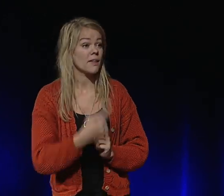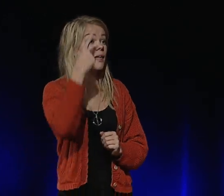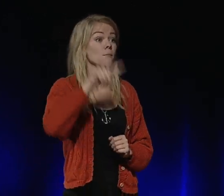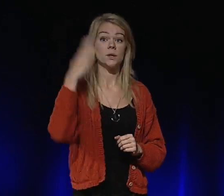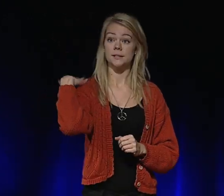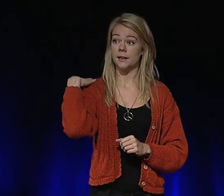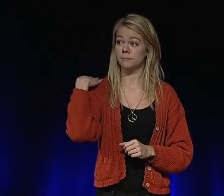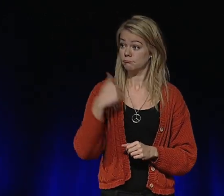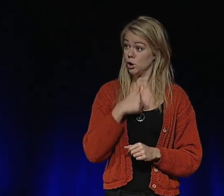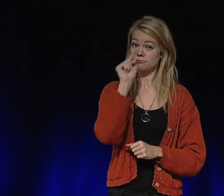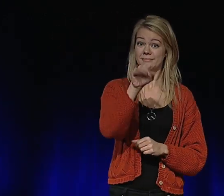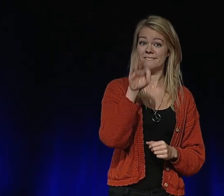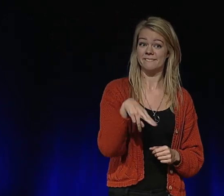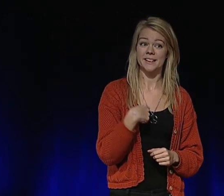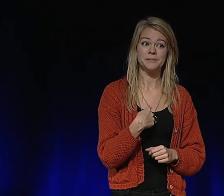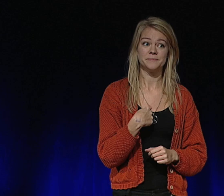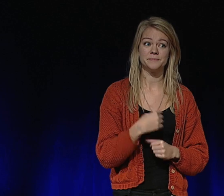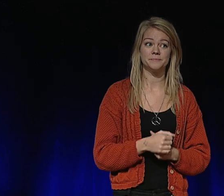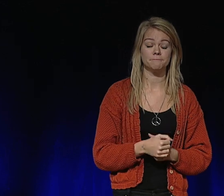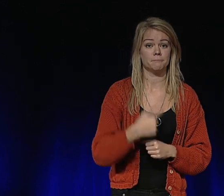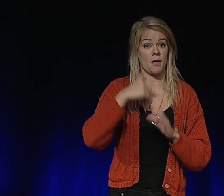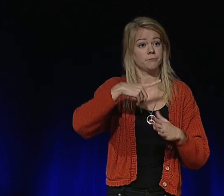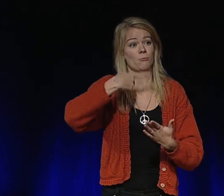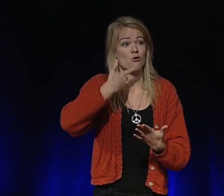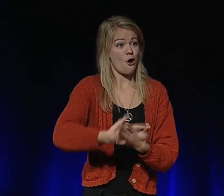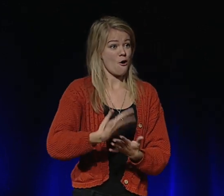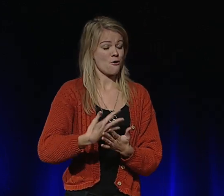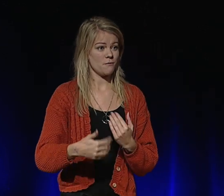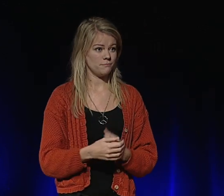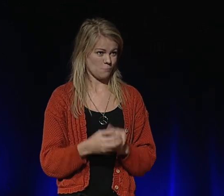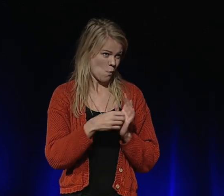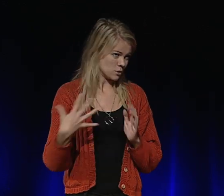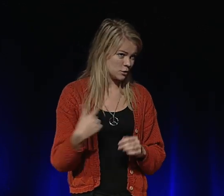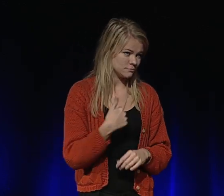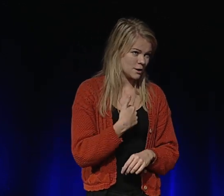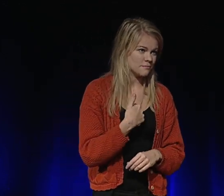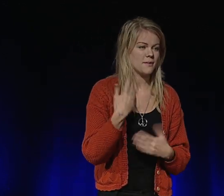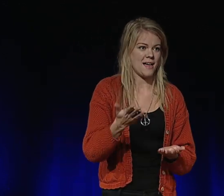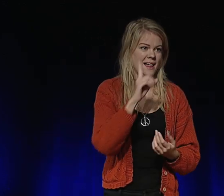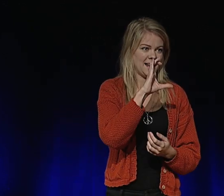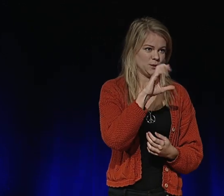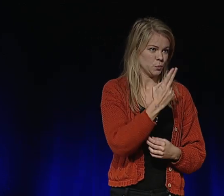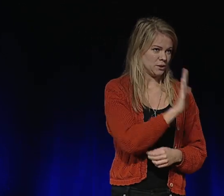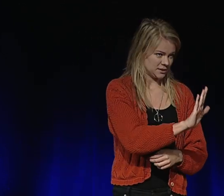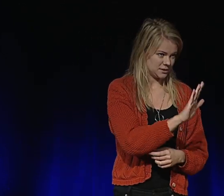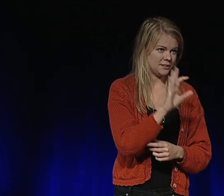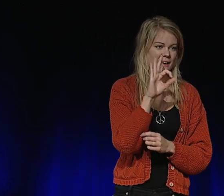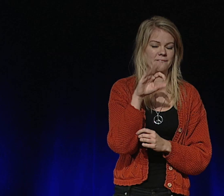För en månad sedan var jag just i FN och höll tal. I år var jag nämligen